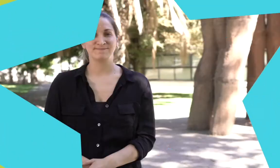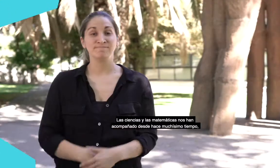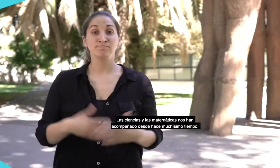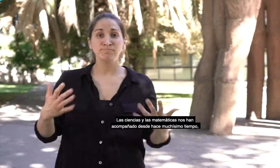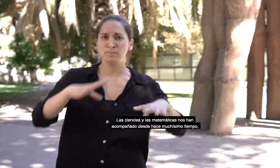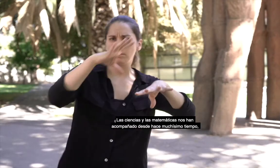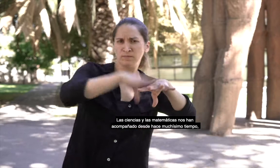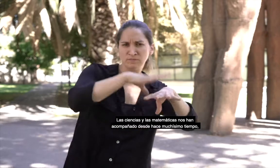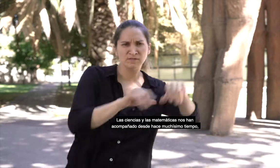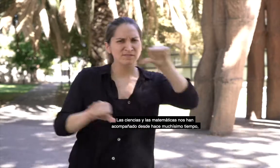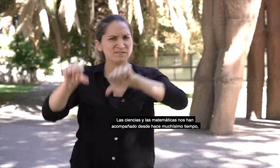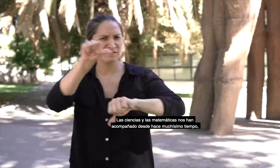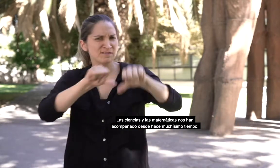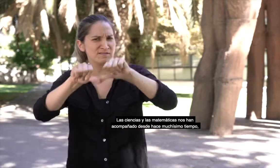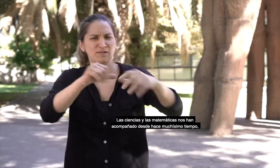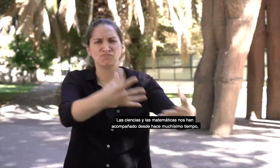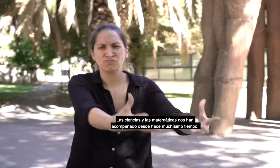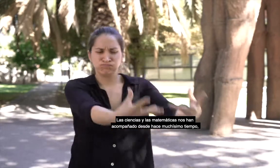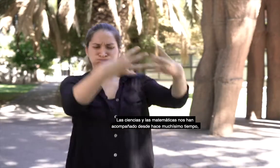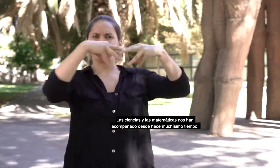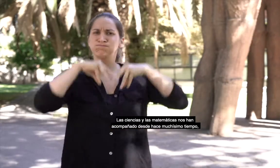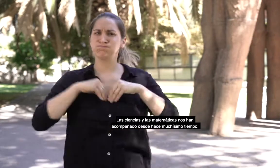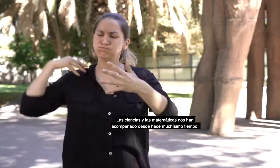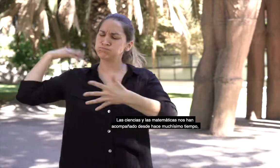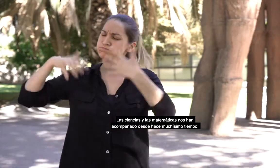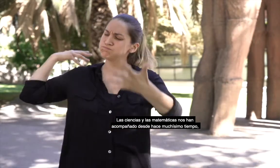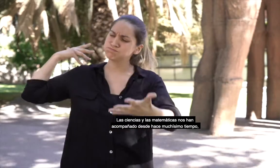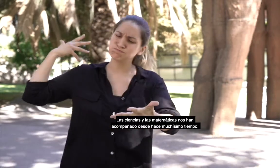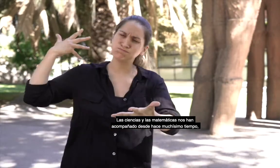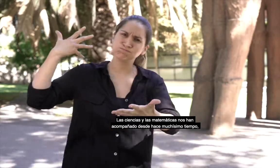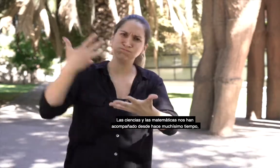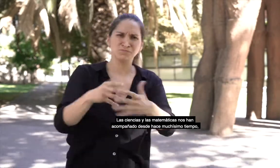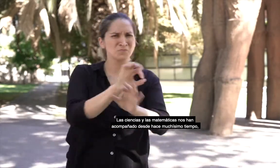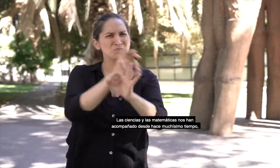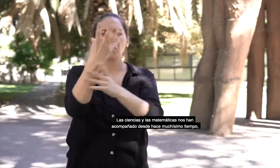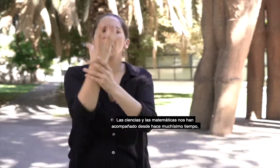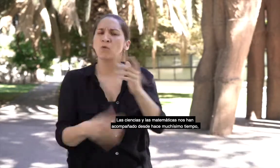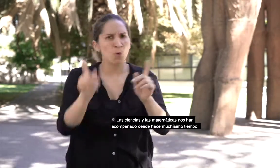Las ciencias y las matemáticas nos han acompañado desde hace muchísimo tiempo.